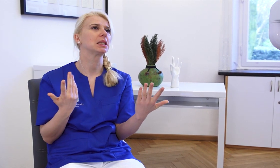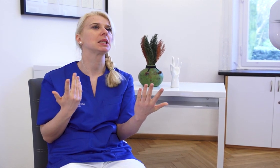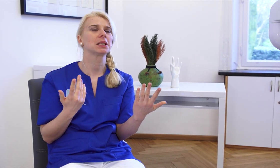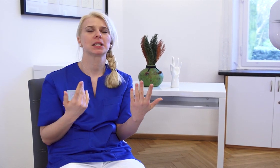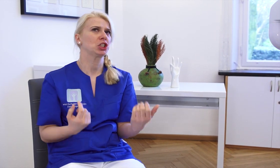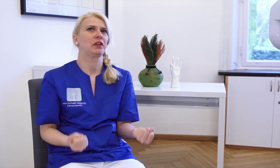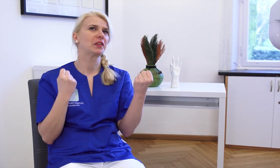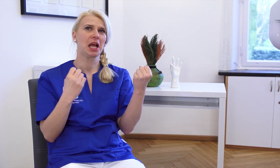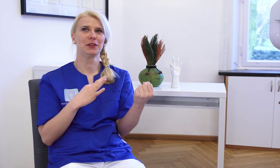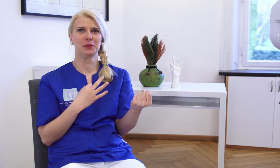das hier alles nicht schwierig.